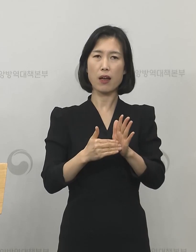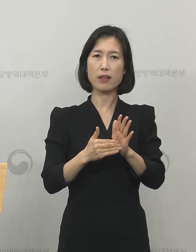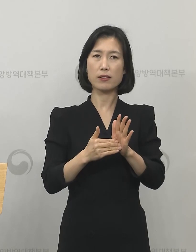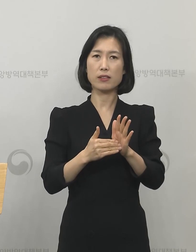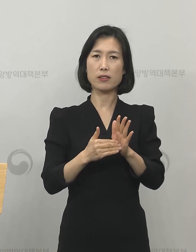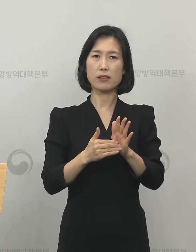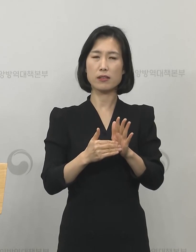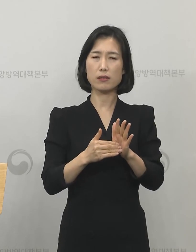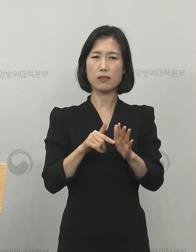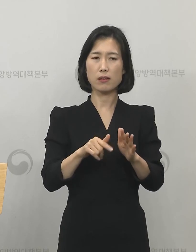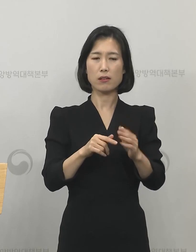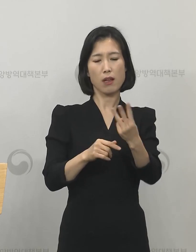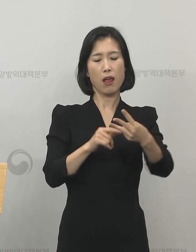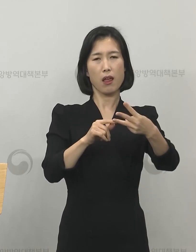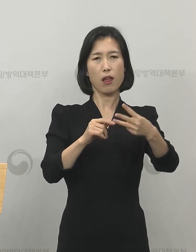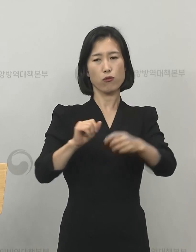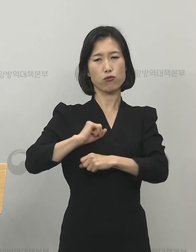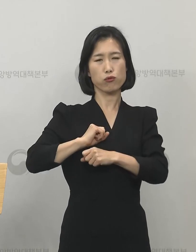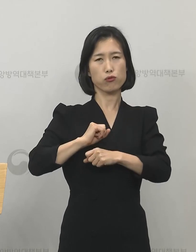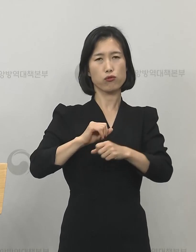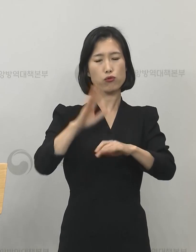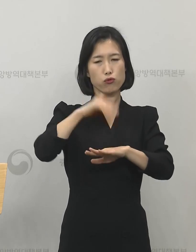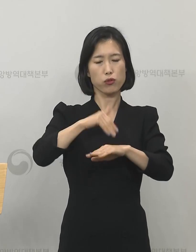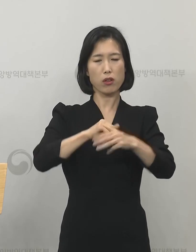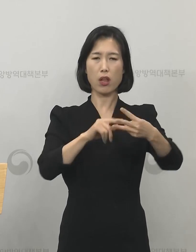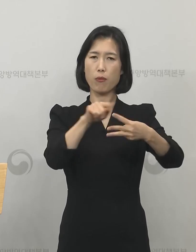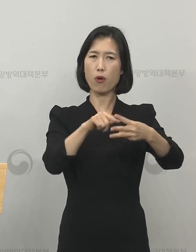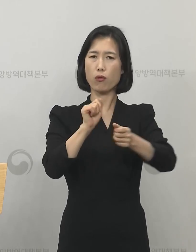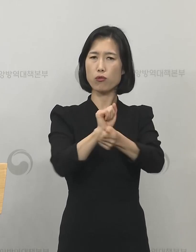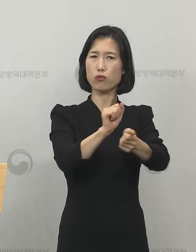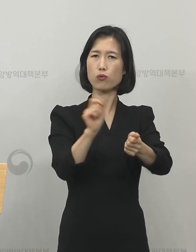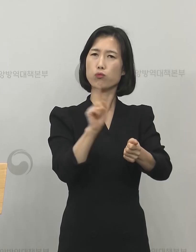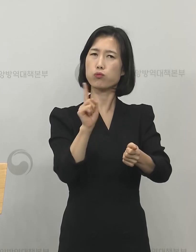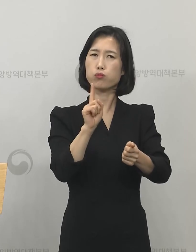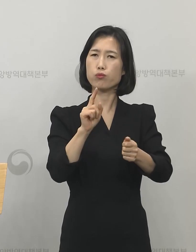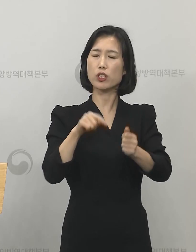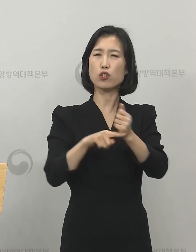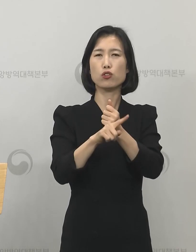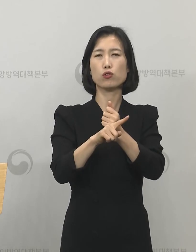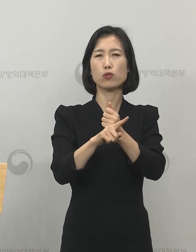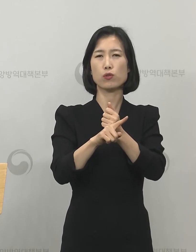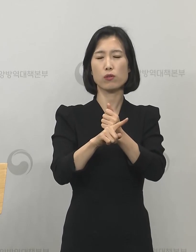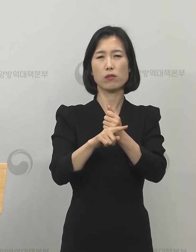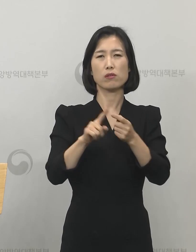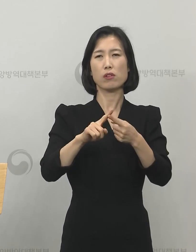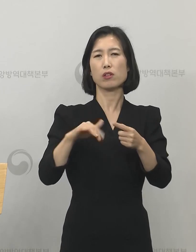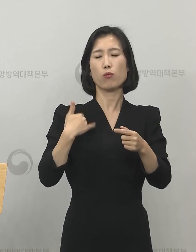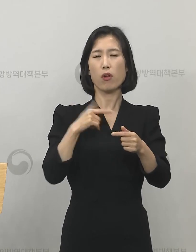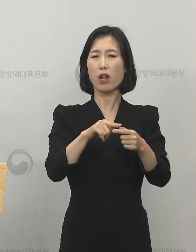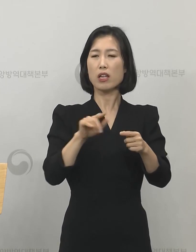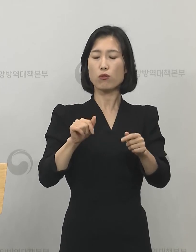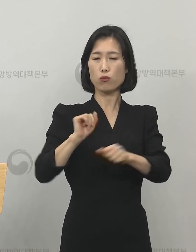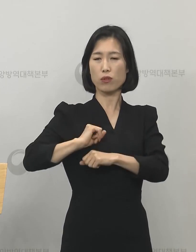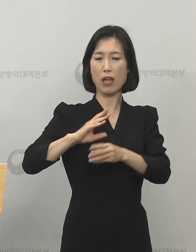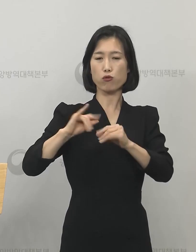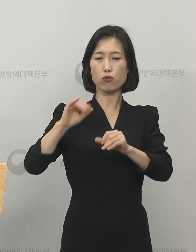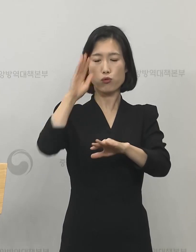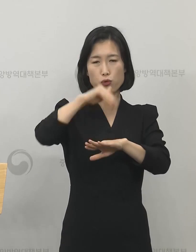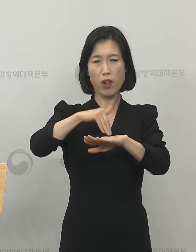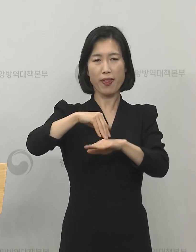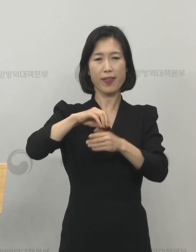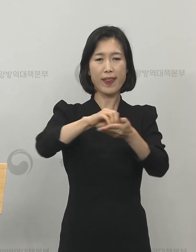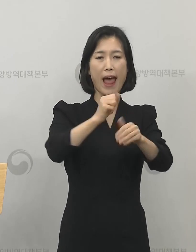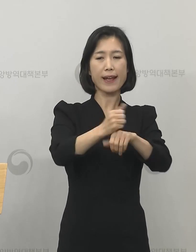이게 어떤 경로로 양성이 됐는지에 대해서는 환자들의 동선 등을 계속 조사를